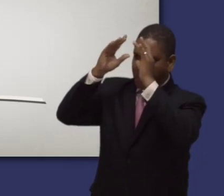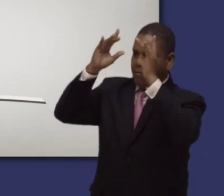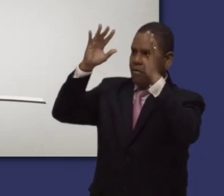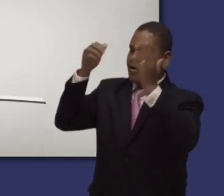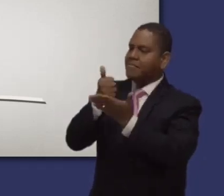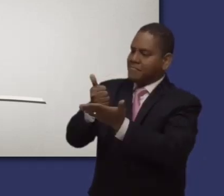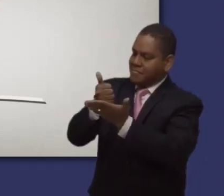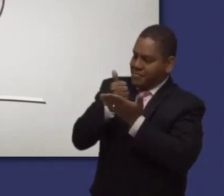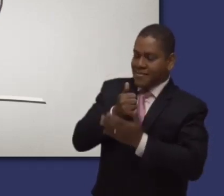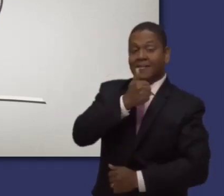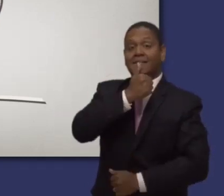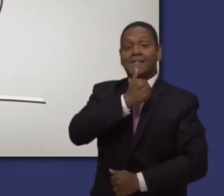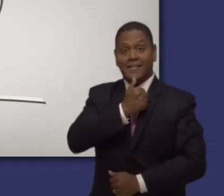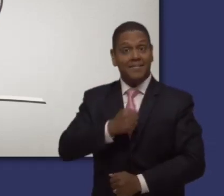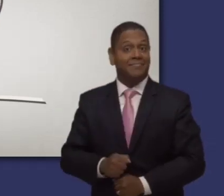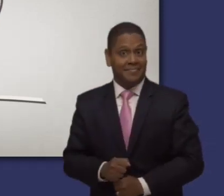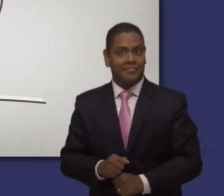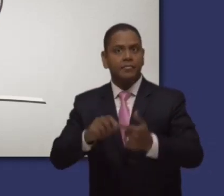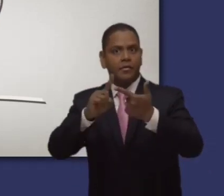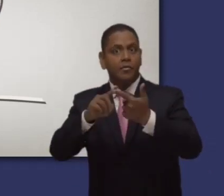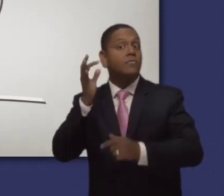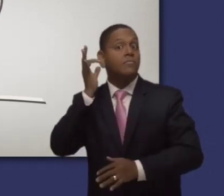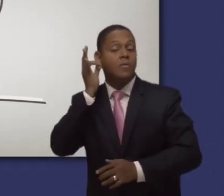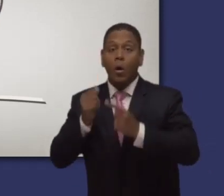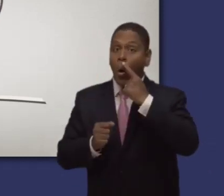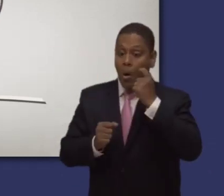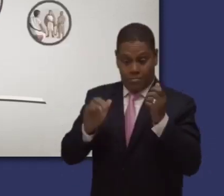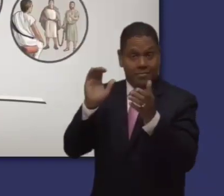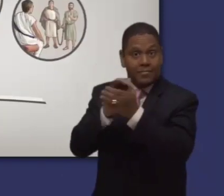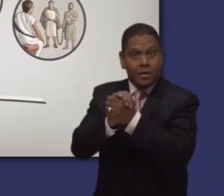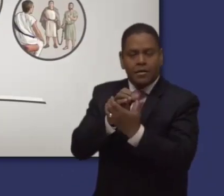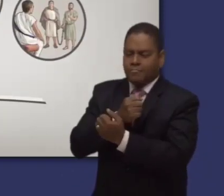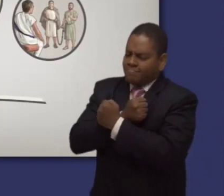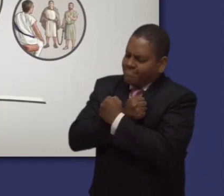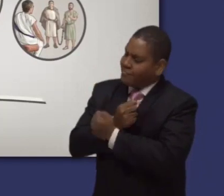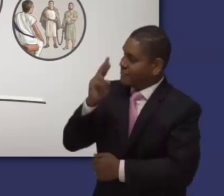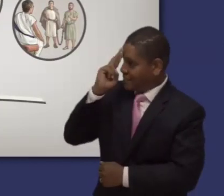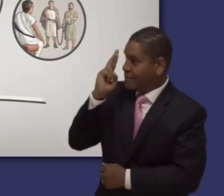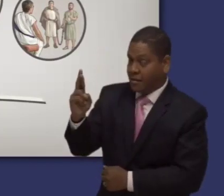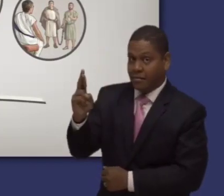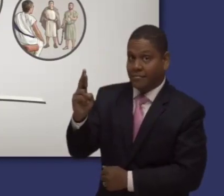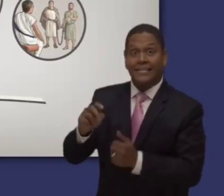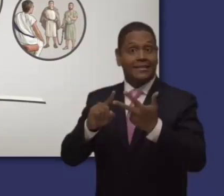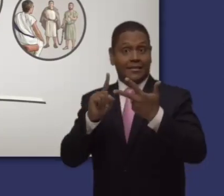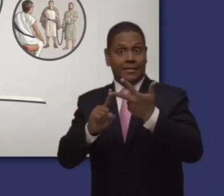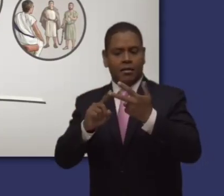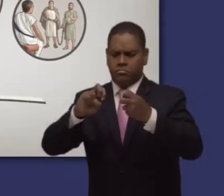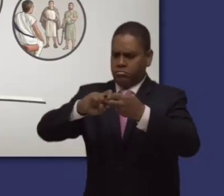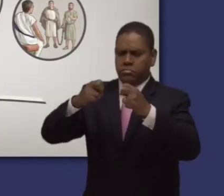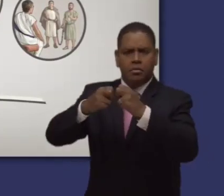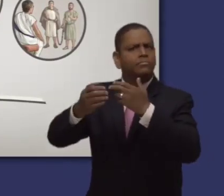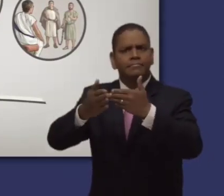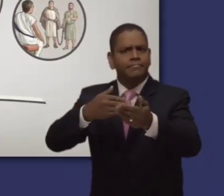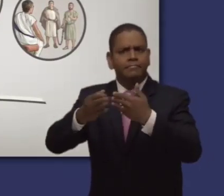mente para actuar, en cómo debemos tratar a nuestro cónyuge y en que debemos estar dispuestos a pasar por pruebas